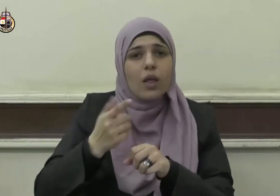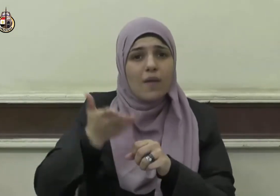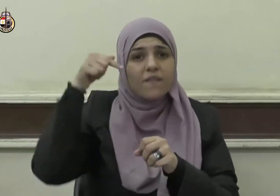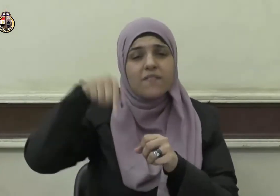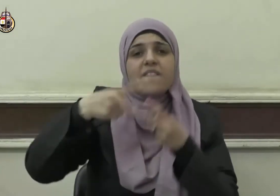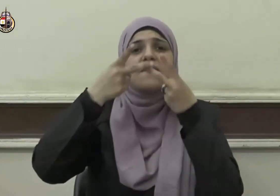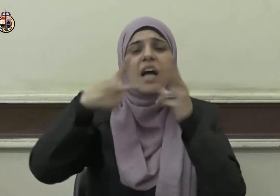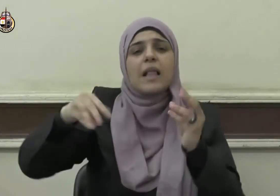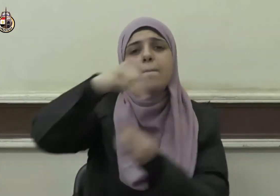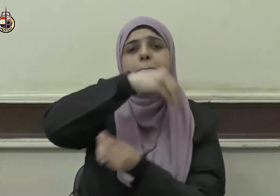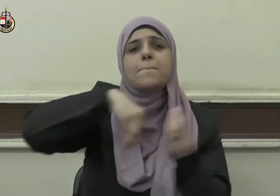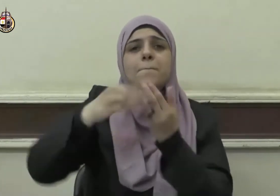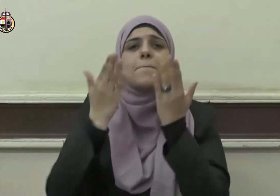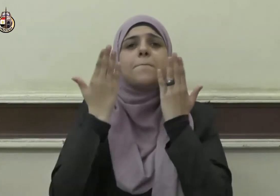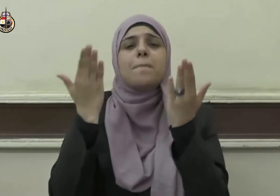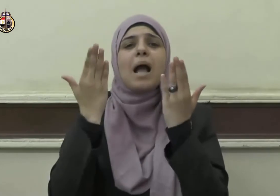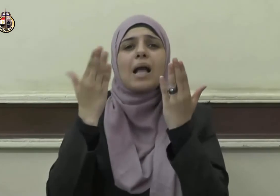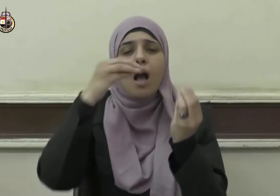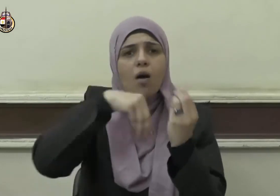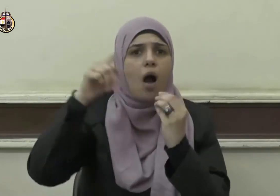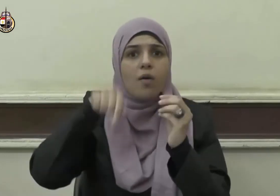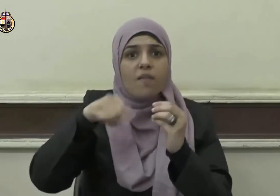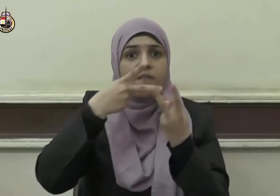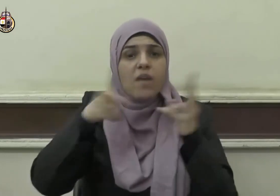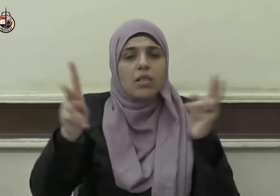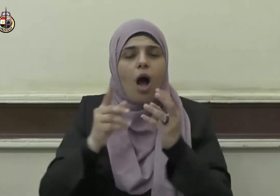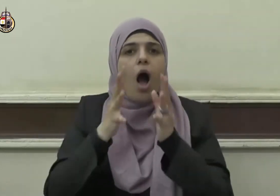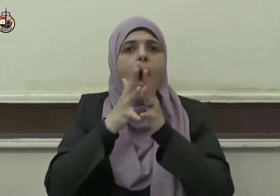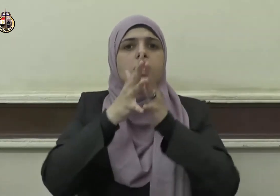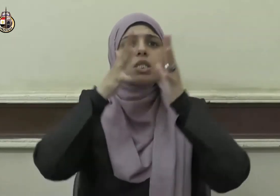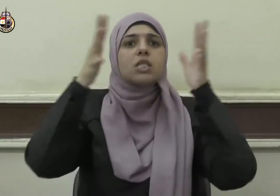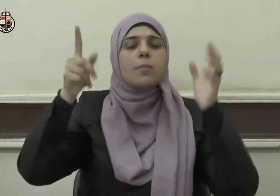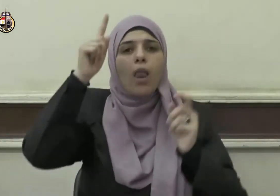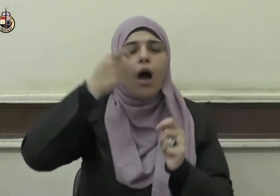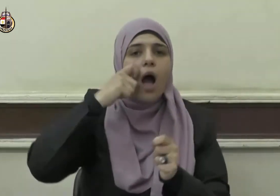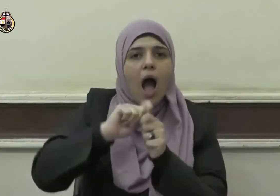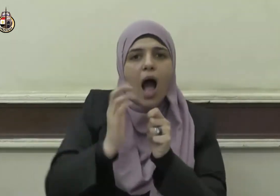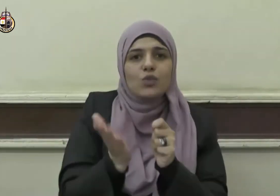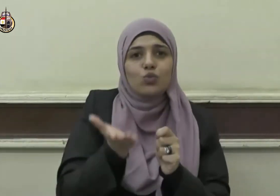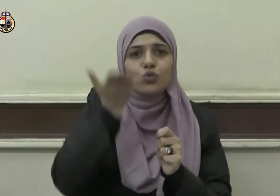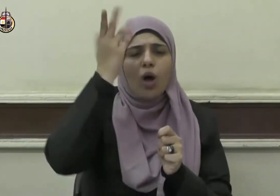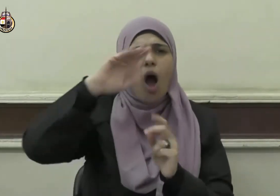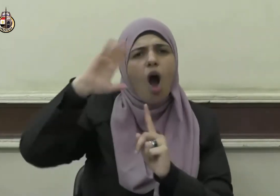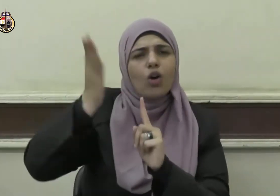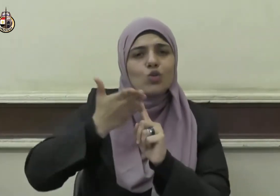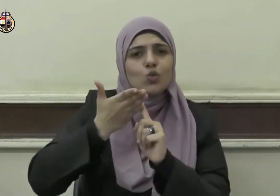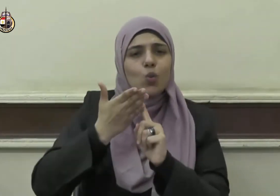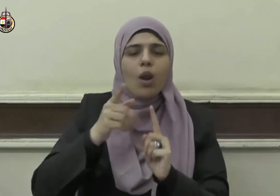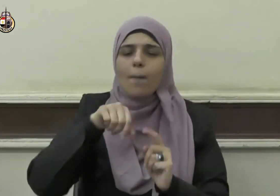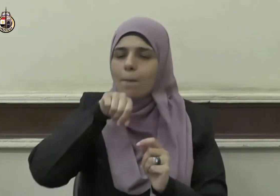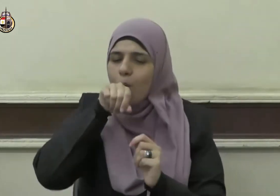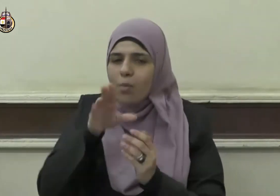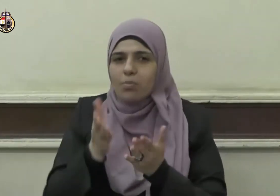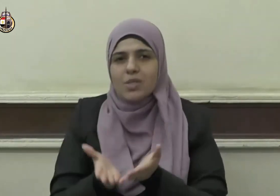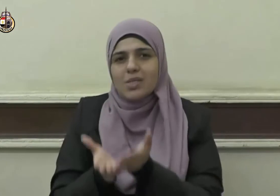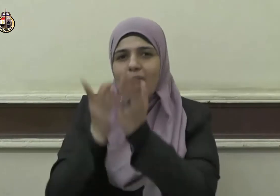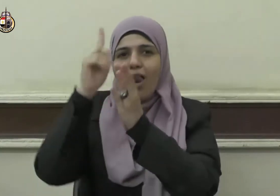مكة الذي كان فتحاً عظيما أعز الله به رسوله صلى الله عليه وسلم